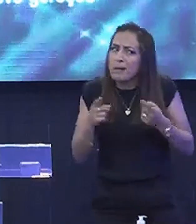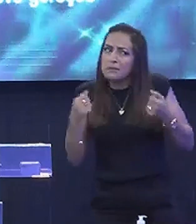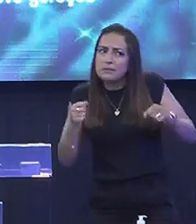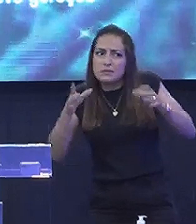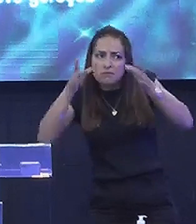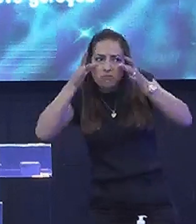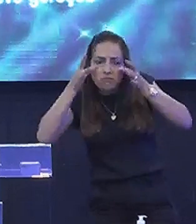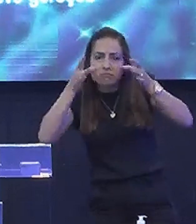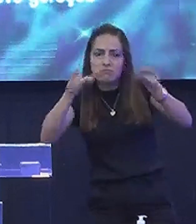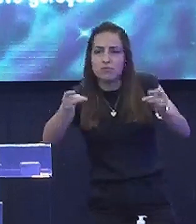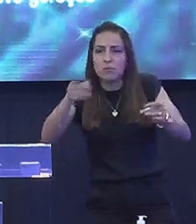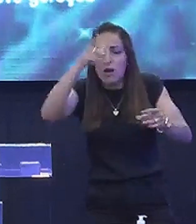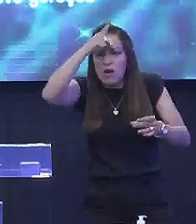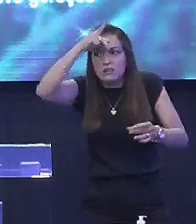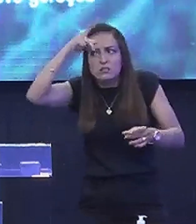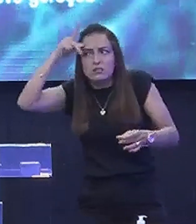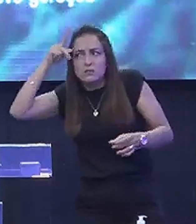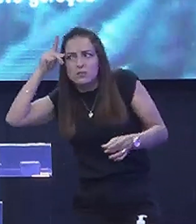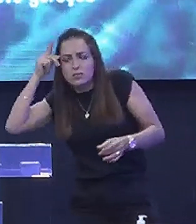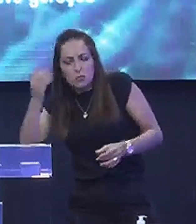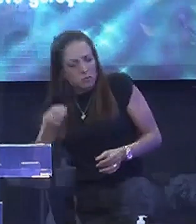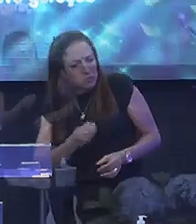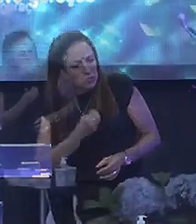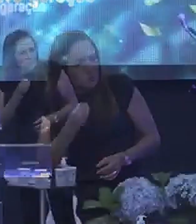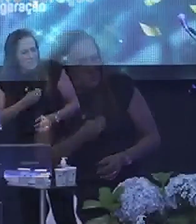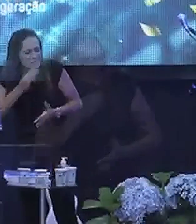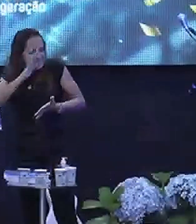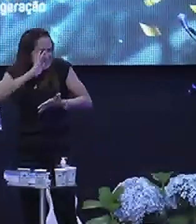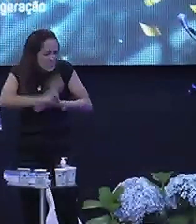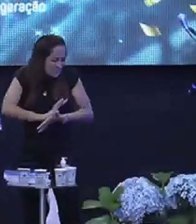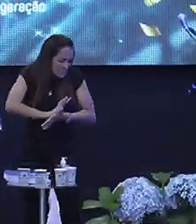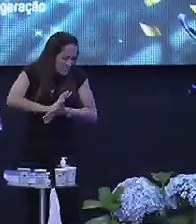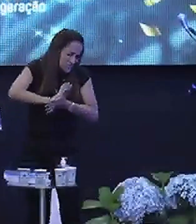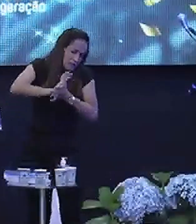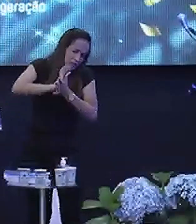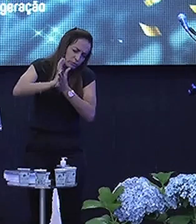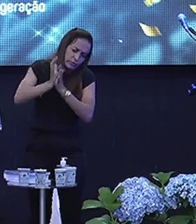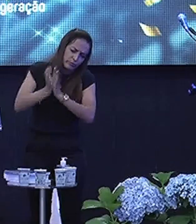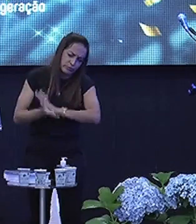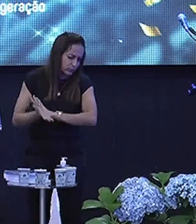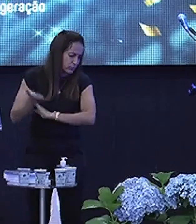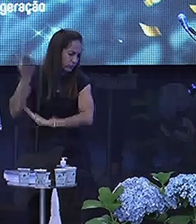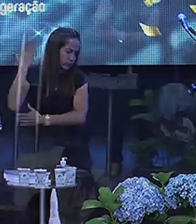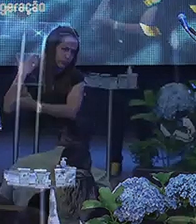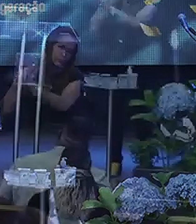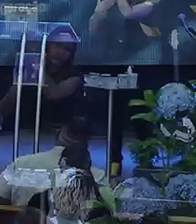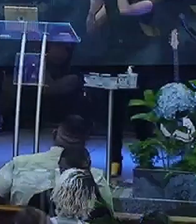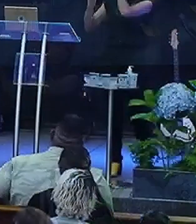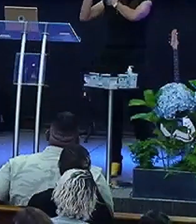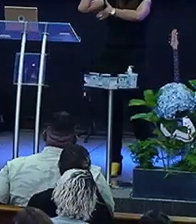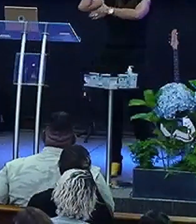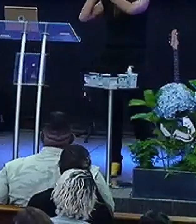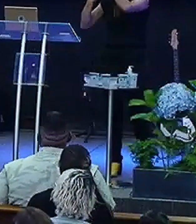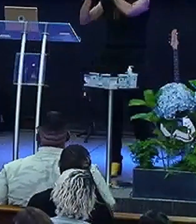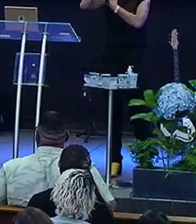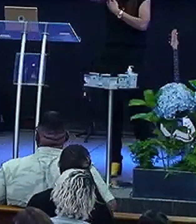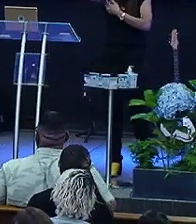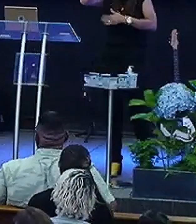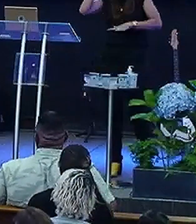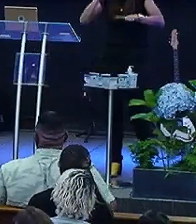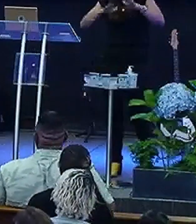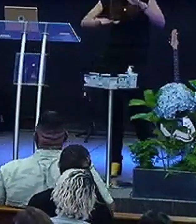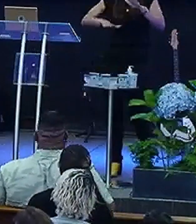As pessoas Que eu vivi uma vida Muito destruída no passado Muito destruída E as pessoas Às vezes